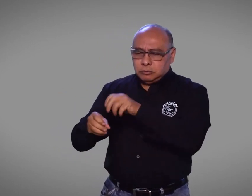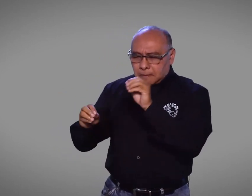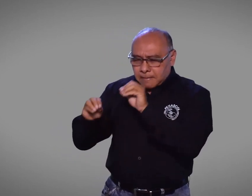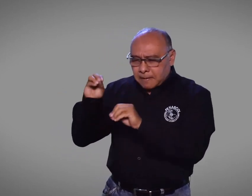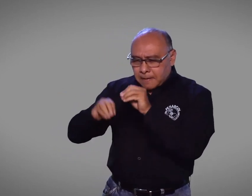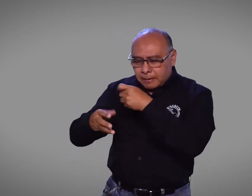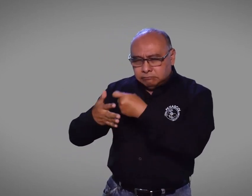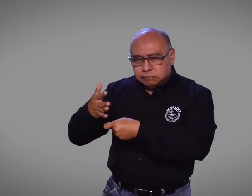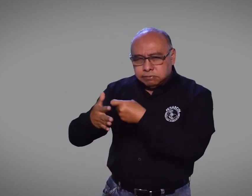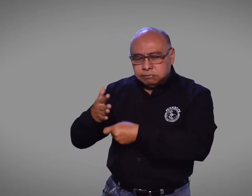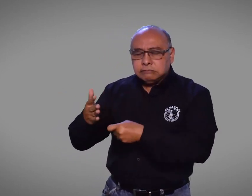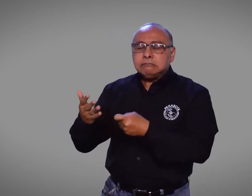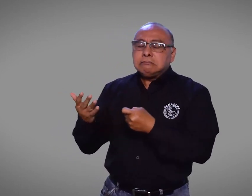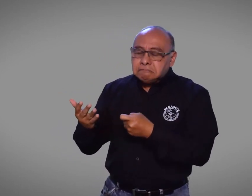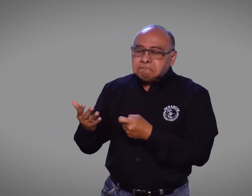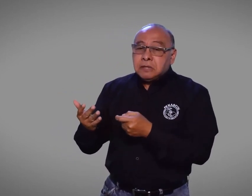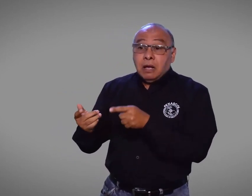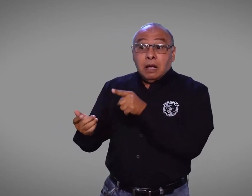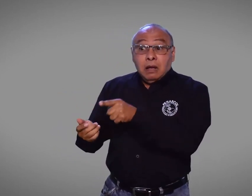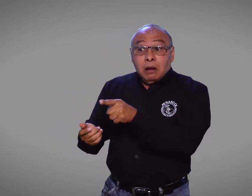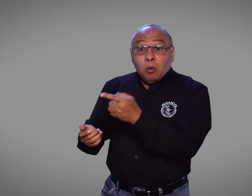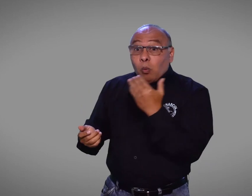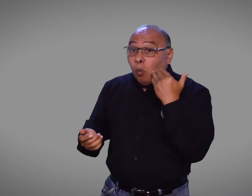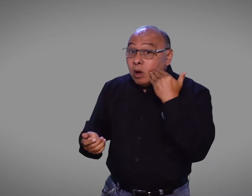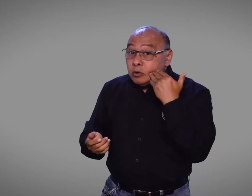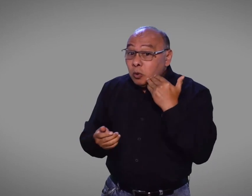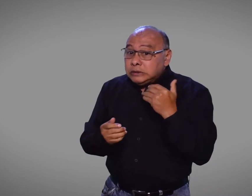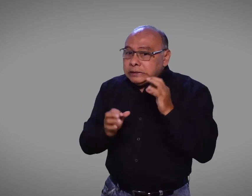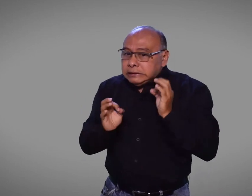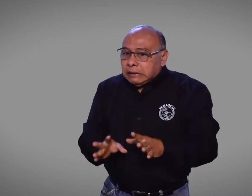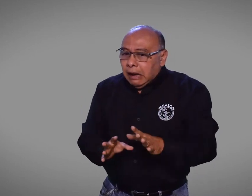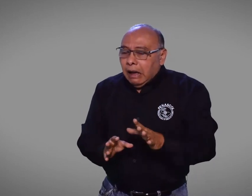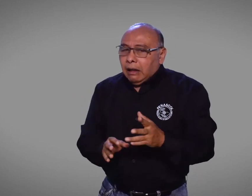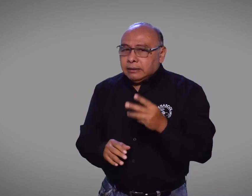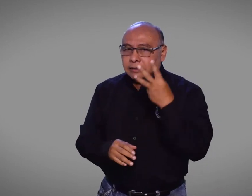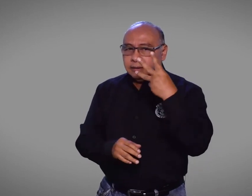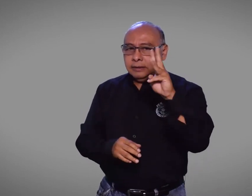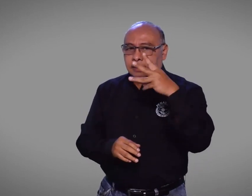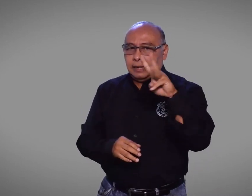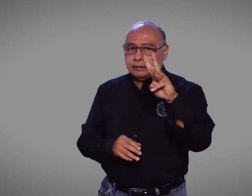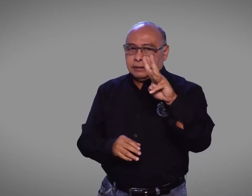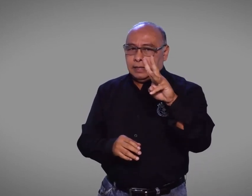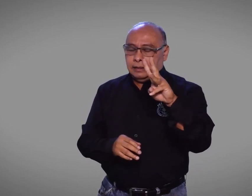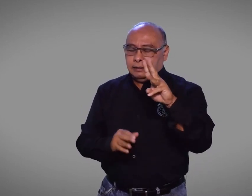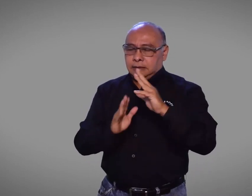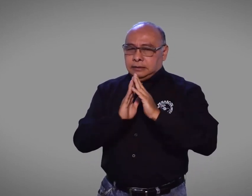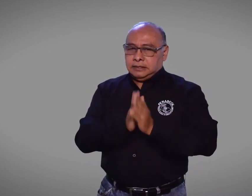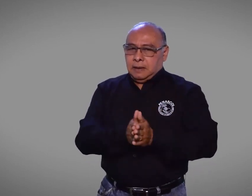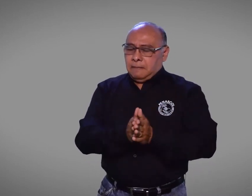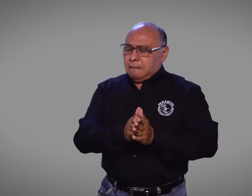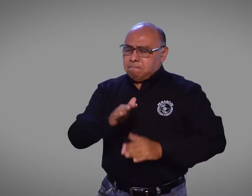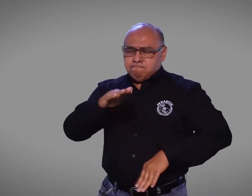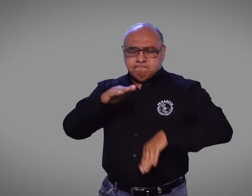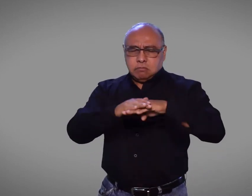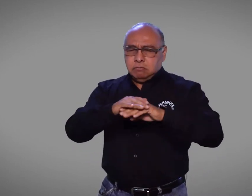espera tener la lista y que para el 13 de diciembre tendríamos la resolución vía correo electrónico.